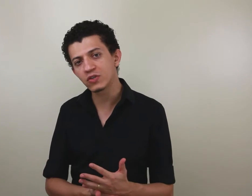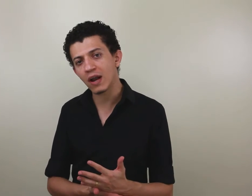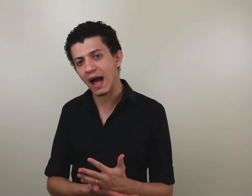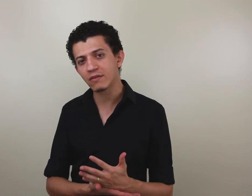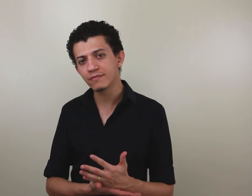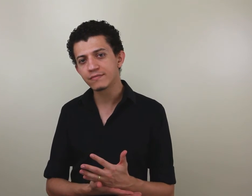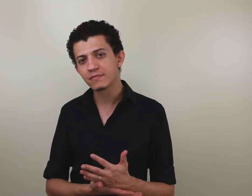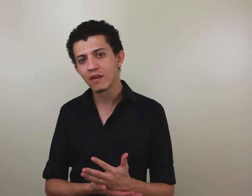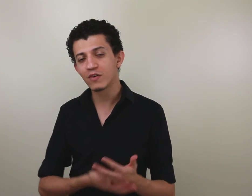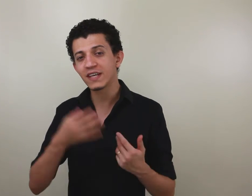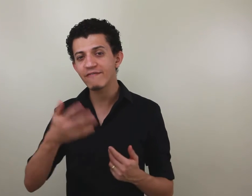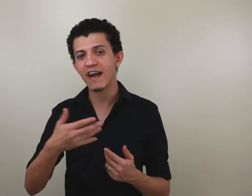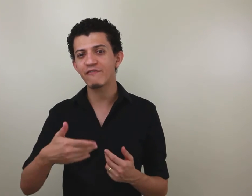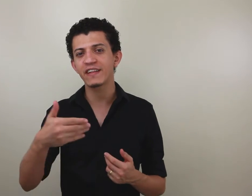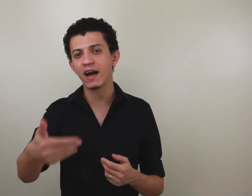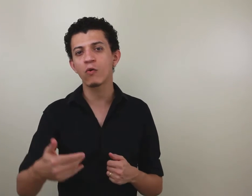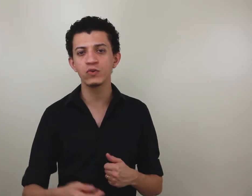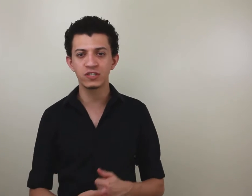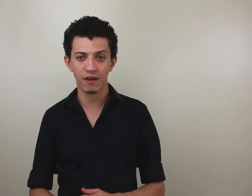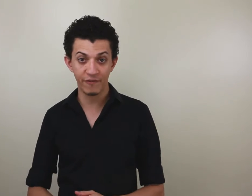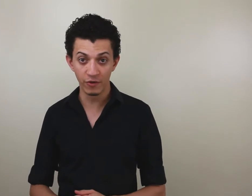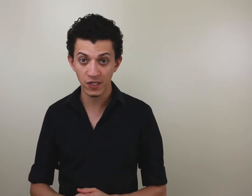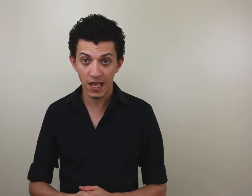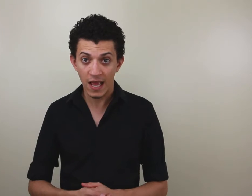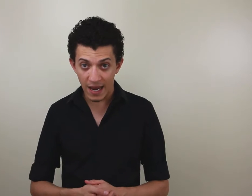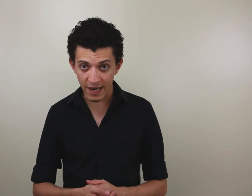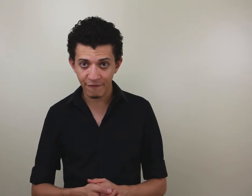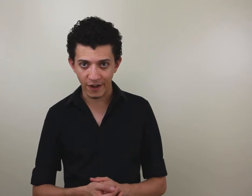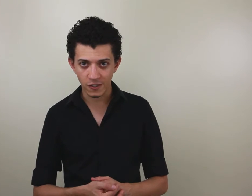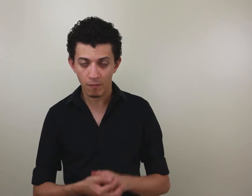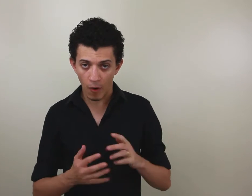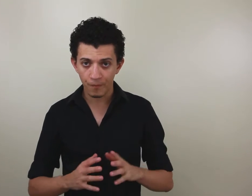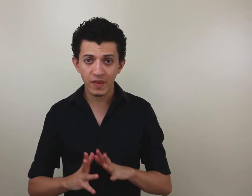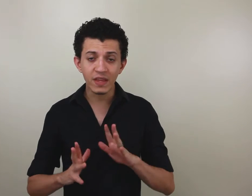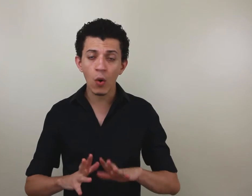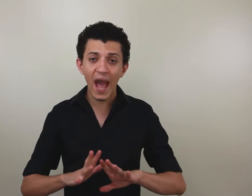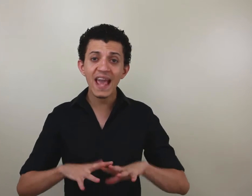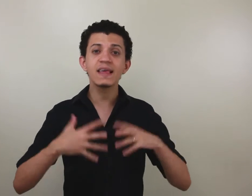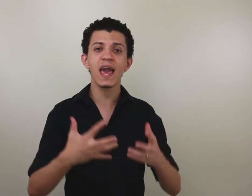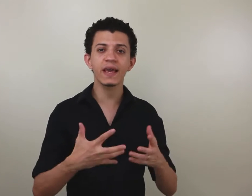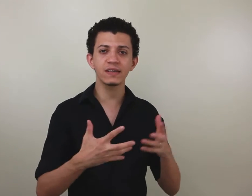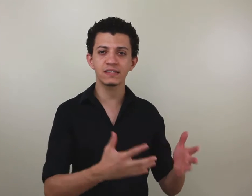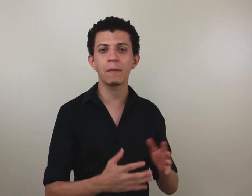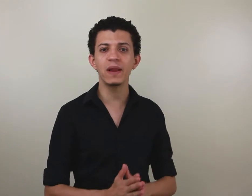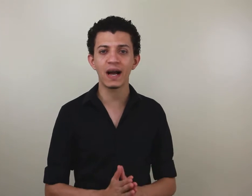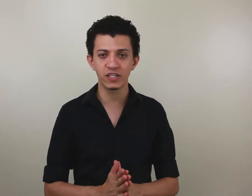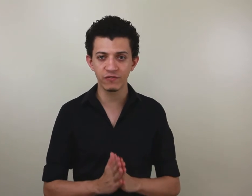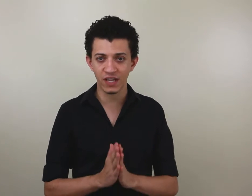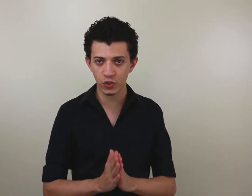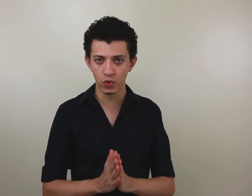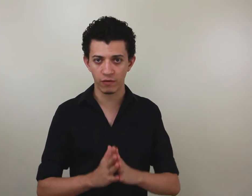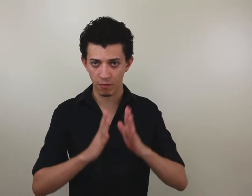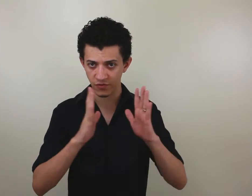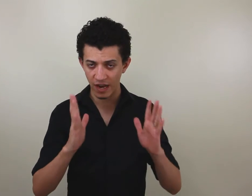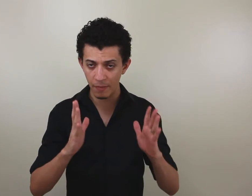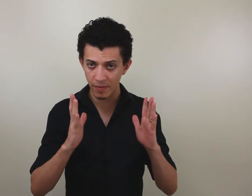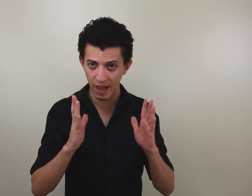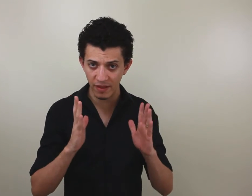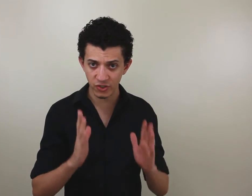isolado, você vai enfrentar alguns desafios lá na frente. Bom, então, em que que esses aplicativos ajudam? Vamos falar primeiramente